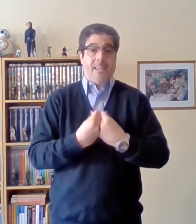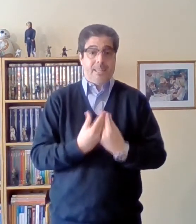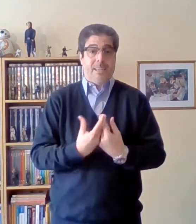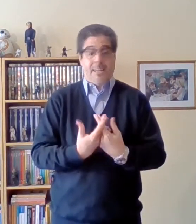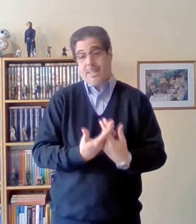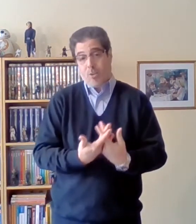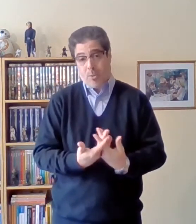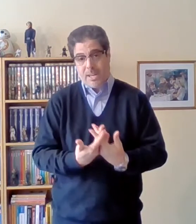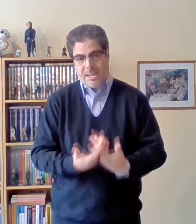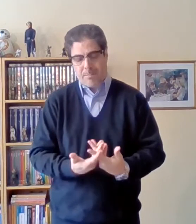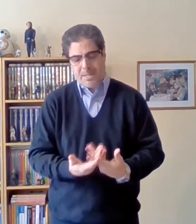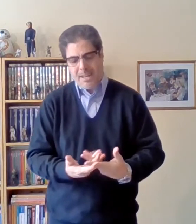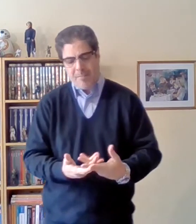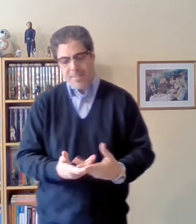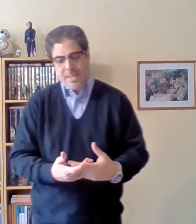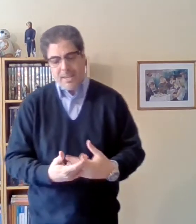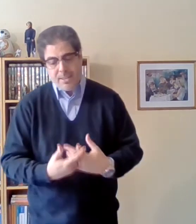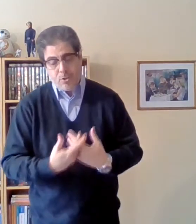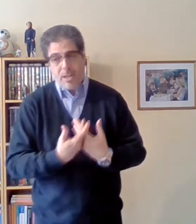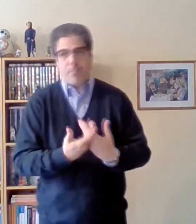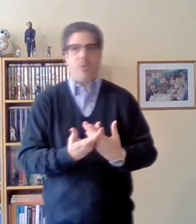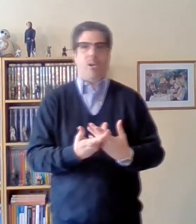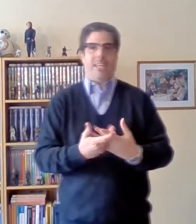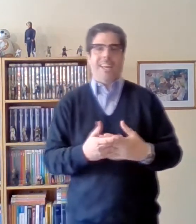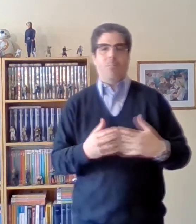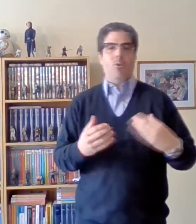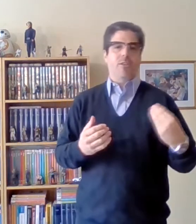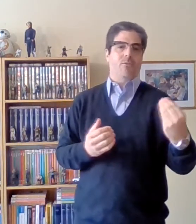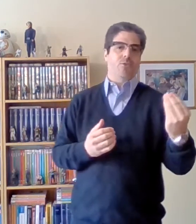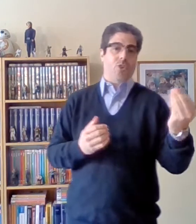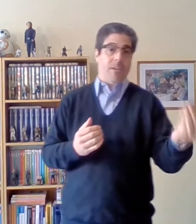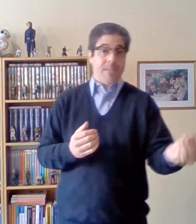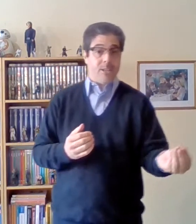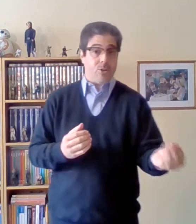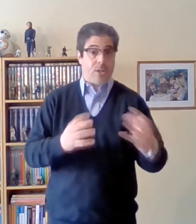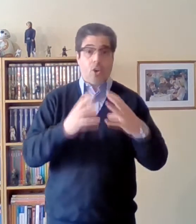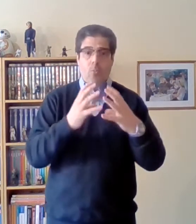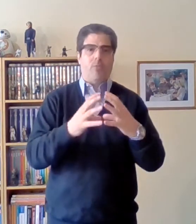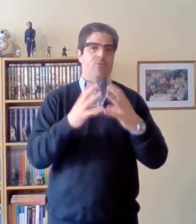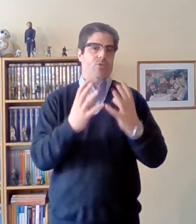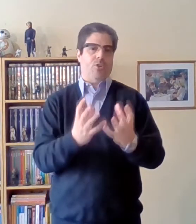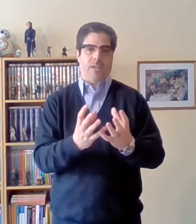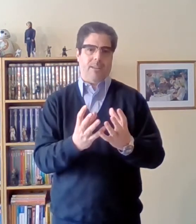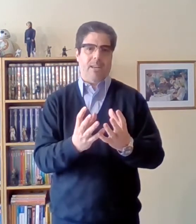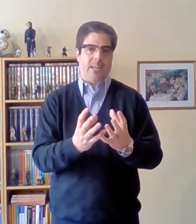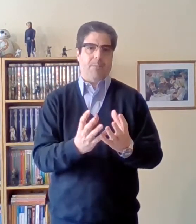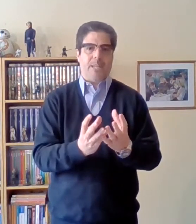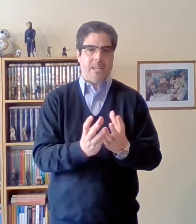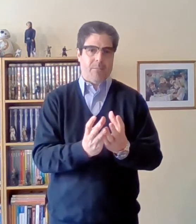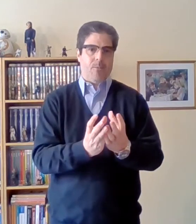esta obra en el capital yo le he puesto ahí el modo de funcionamiento o sea cómo funciona el capitalismo